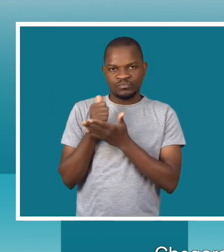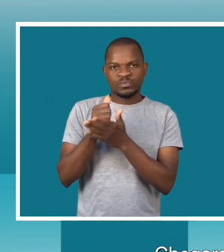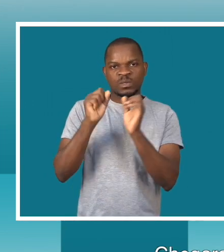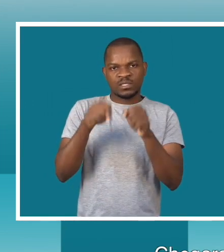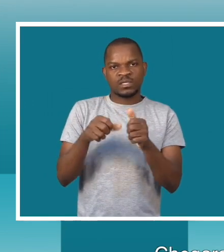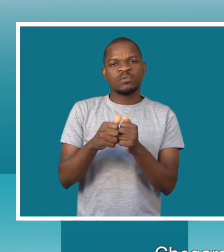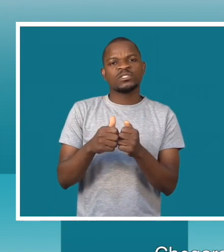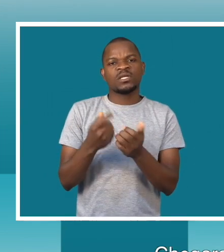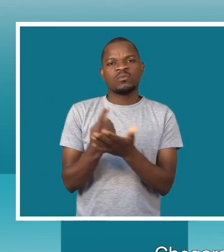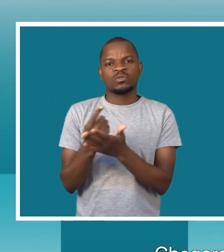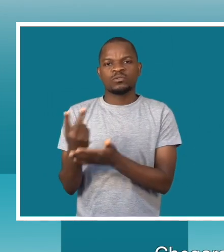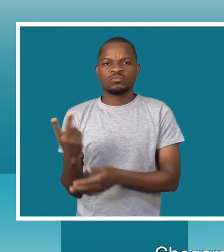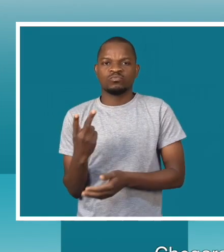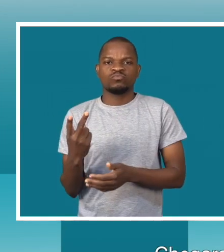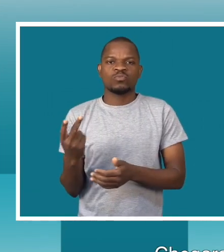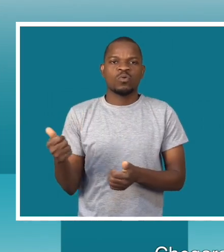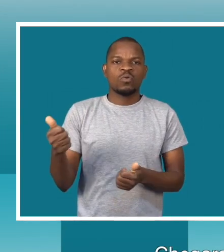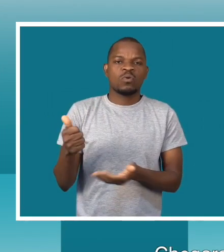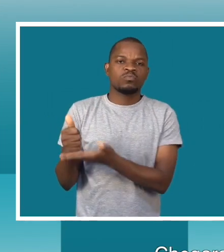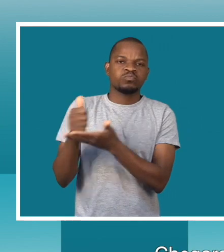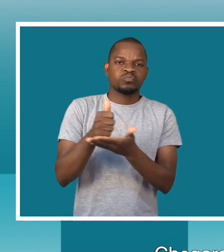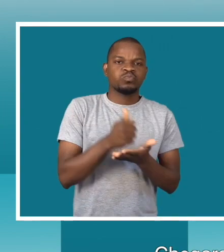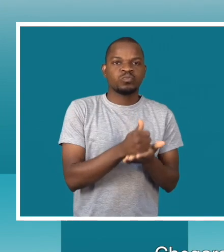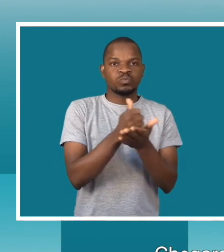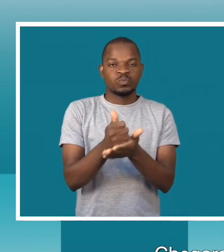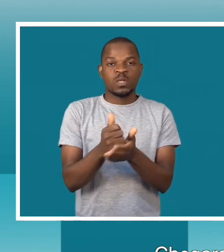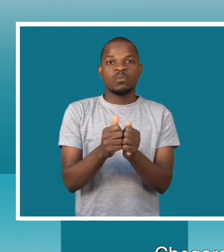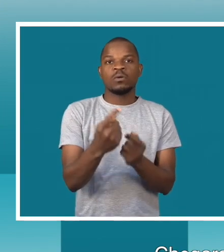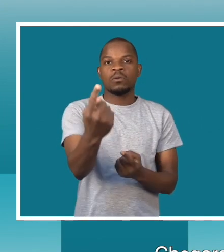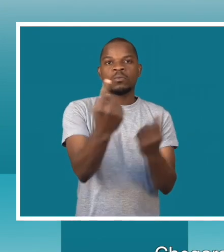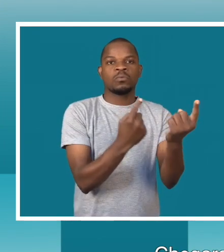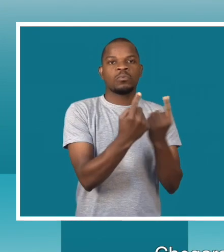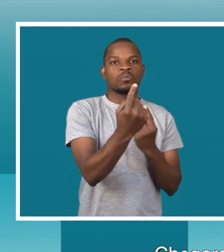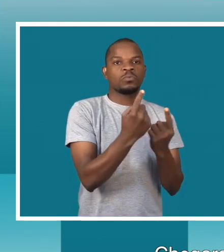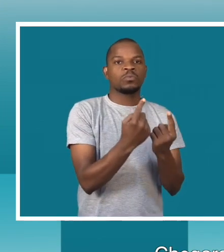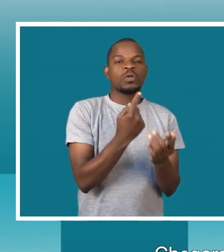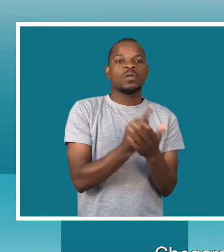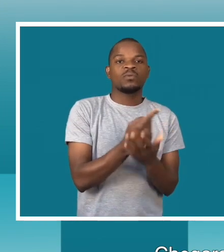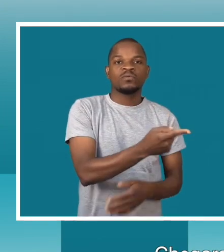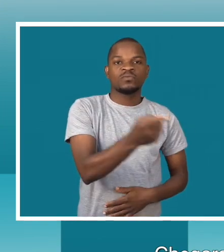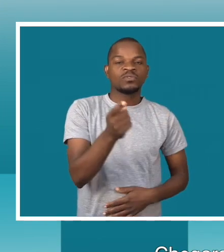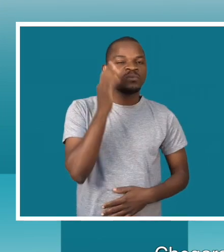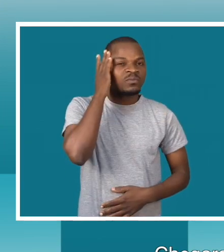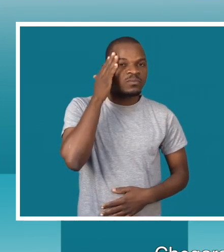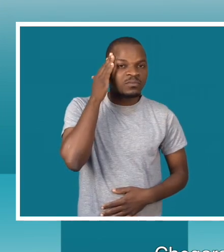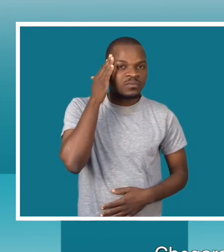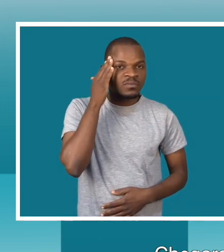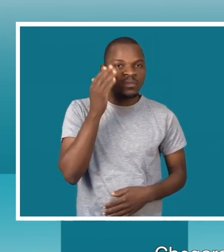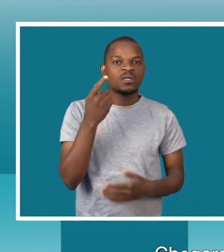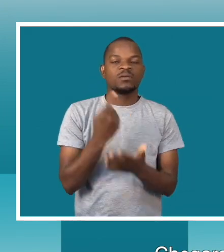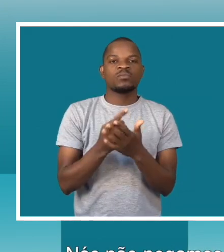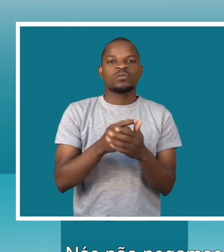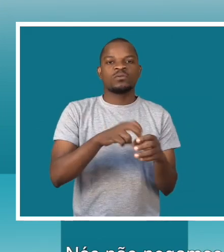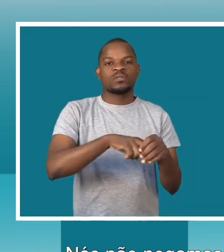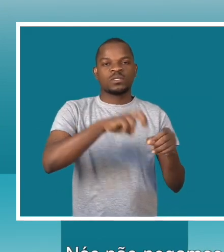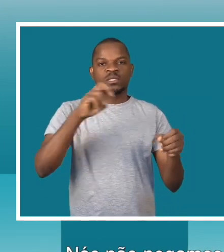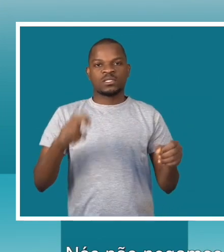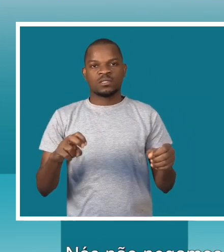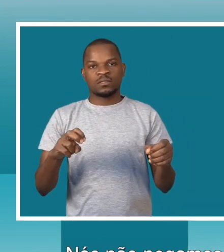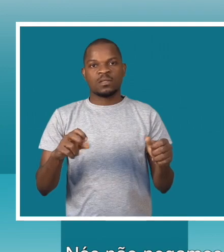eles chegaram aqui e nos deram papéis. Dizeram que vocês têm que pensar e analisar para vocês saírem. Com certeza